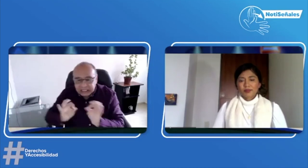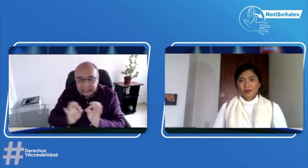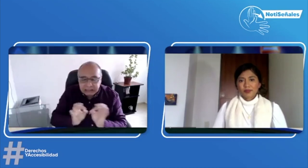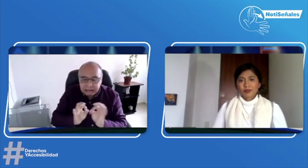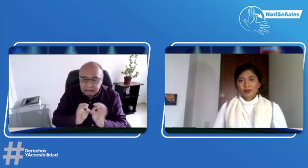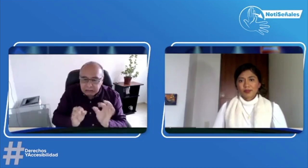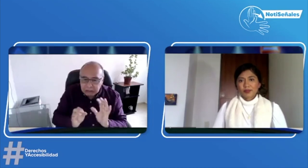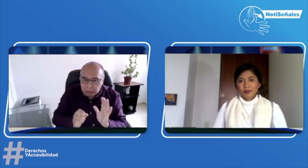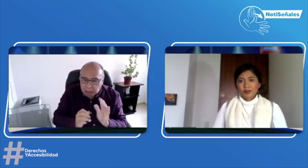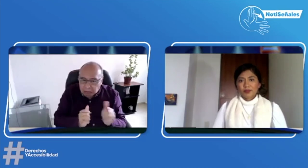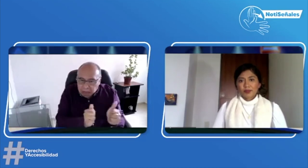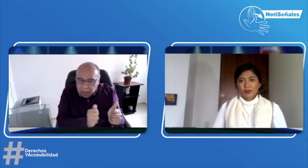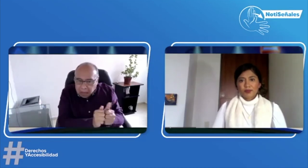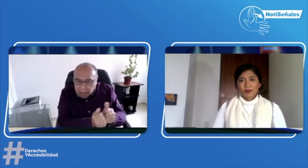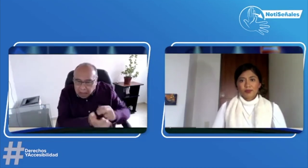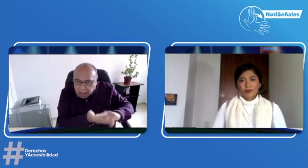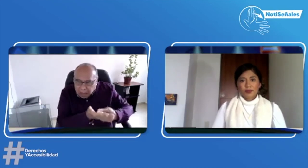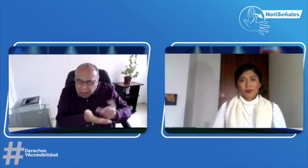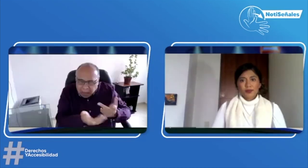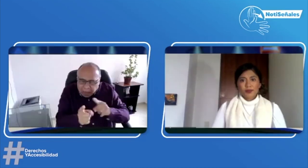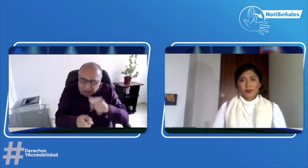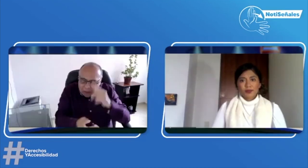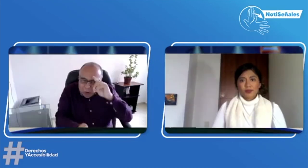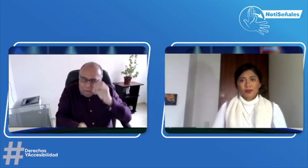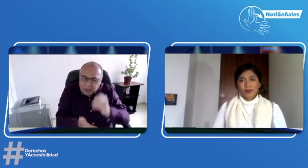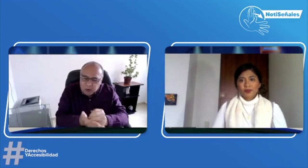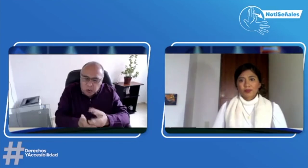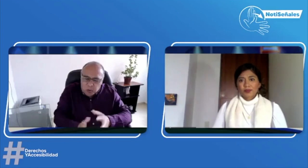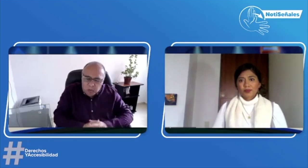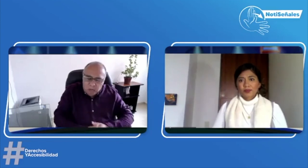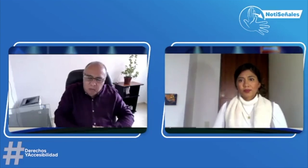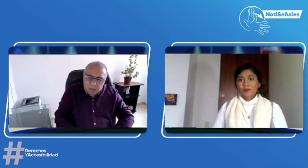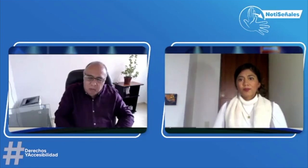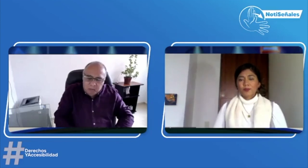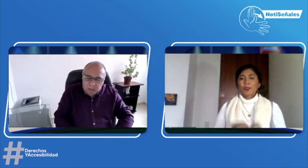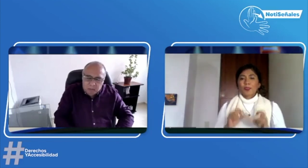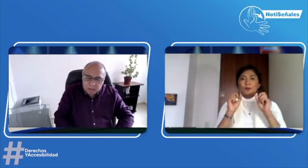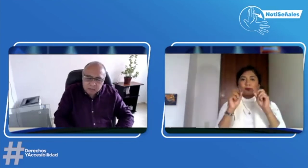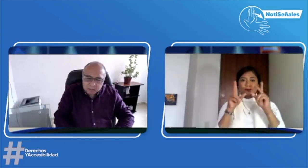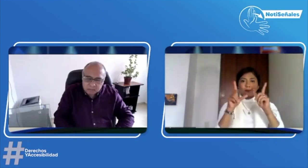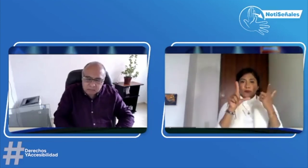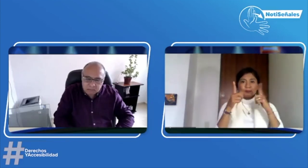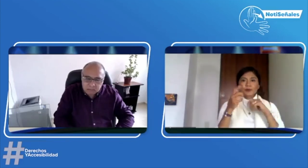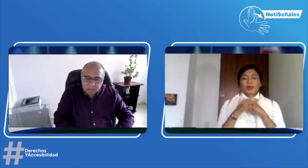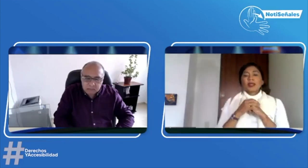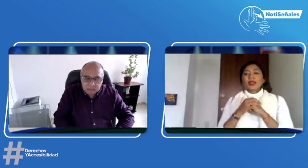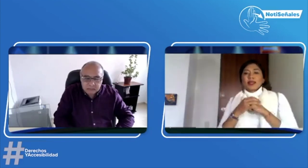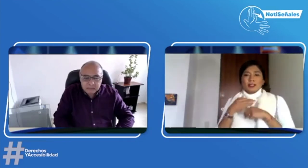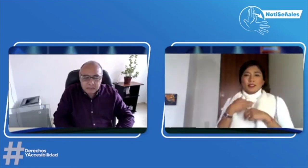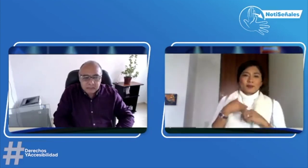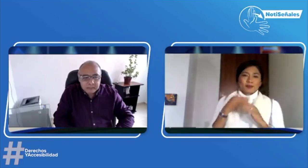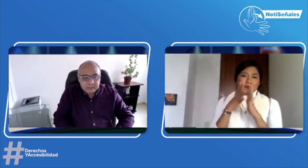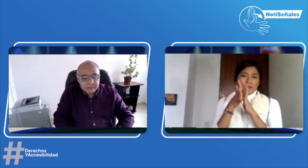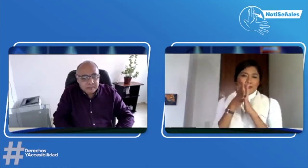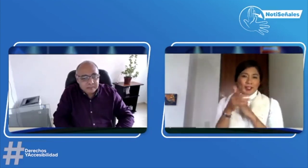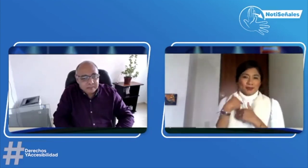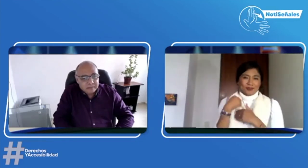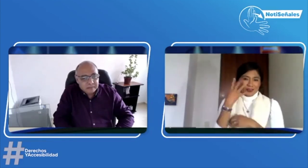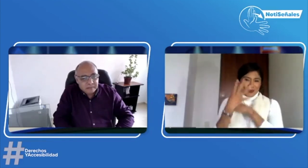electoral, dado que la actividad que hiciste no era muy compleja? ¿Cuál es tu opinión al respecto? Bueno,